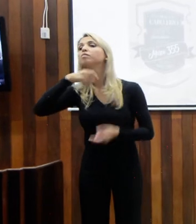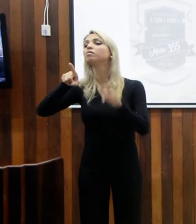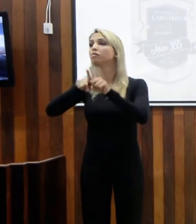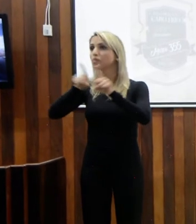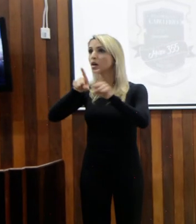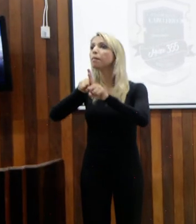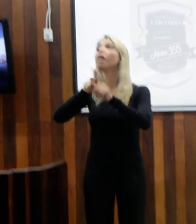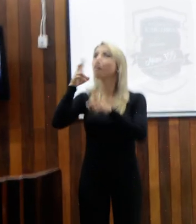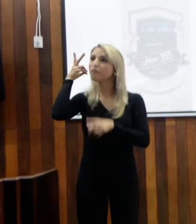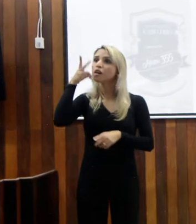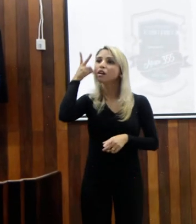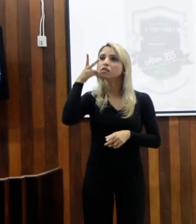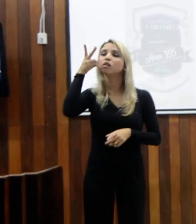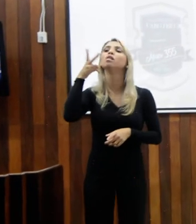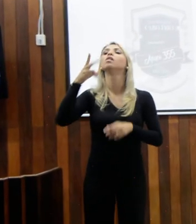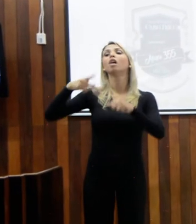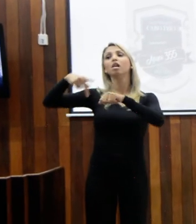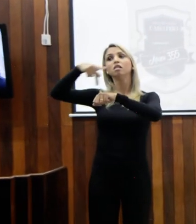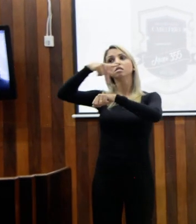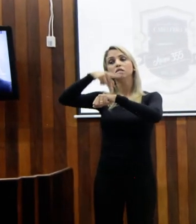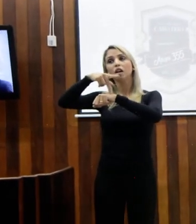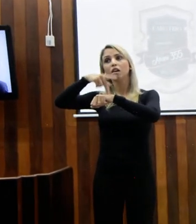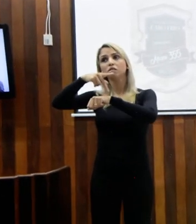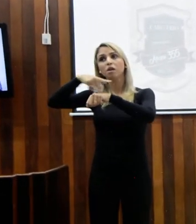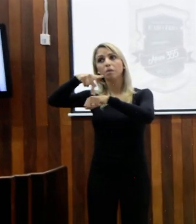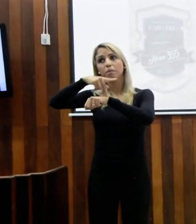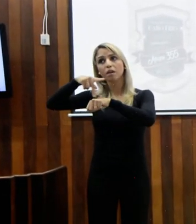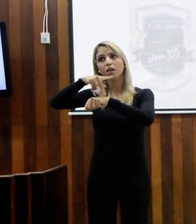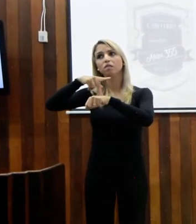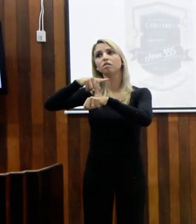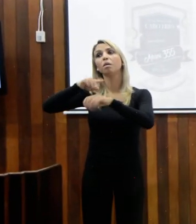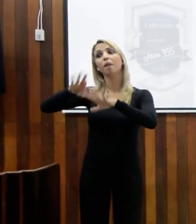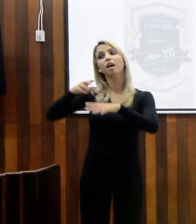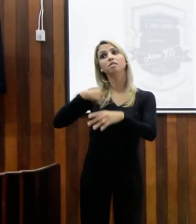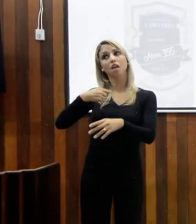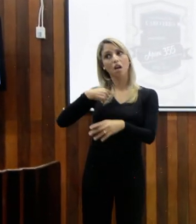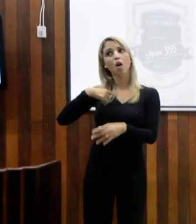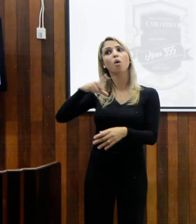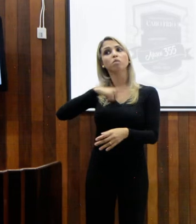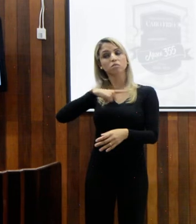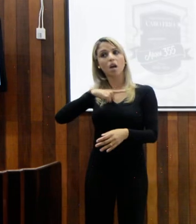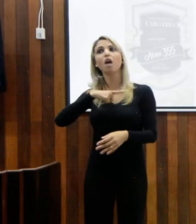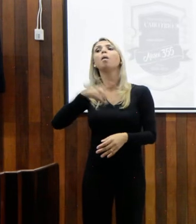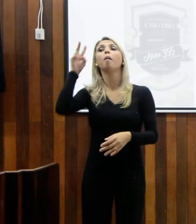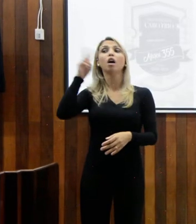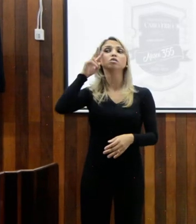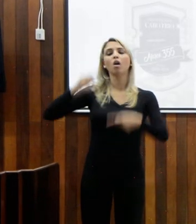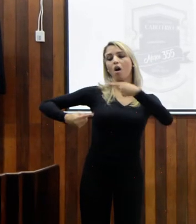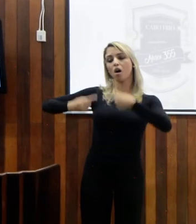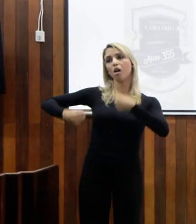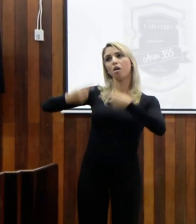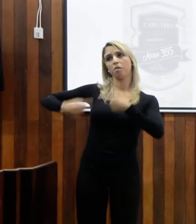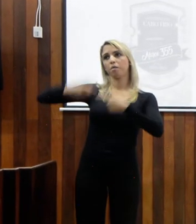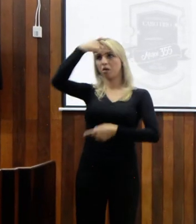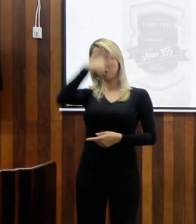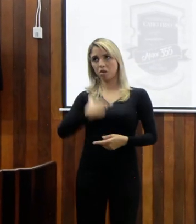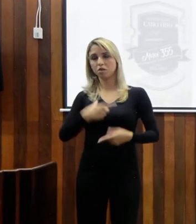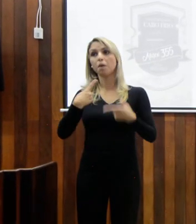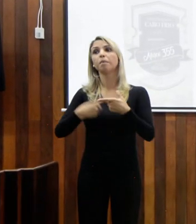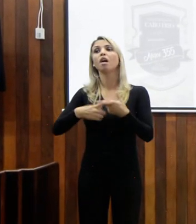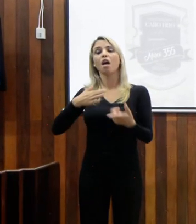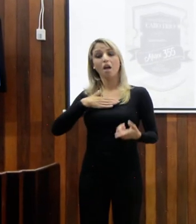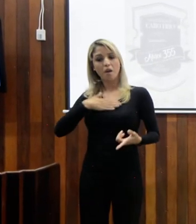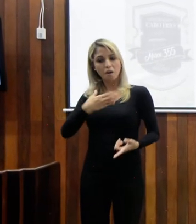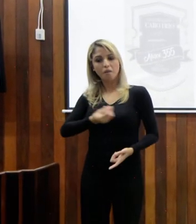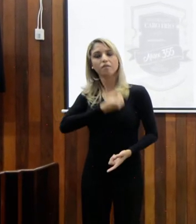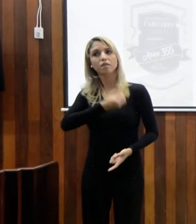63. Então, o sangue político dá na minha veia. Mas eu confesso que aonde eu vivenciei,